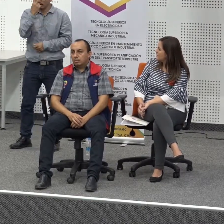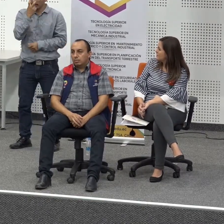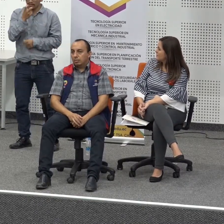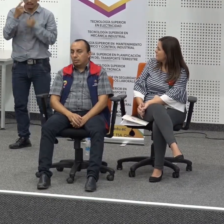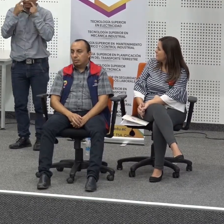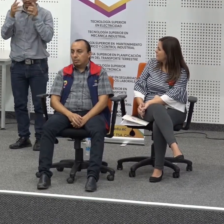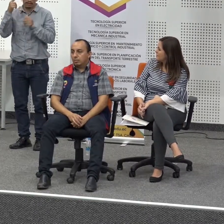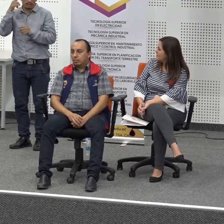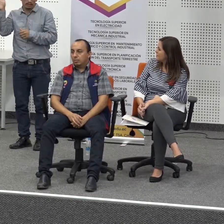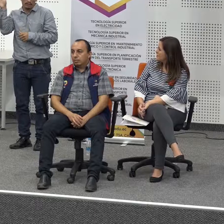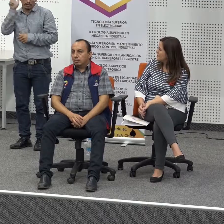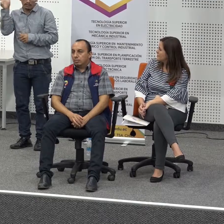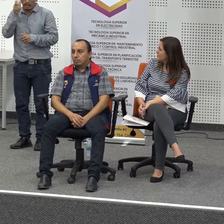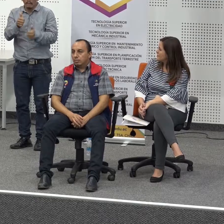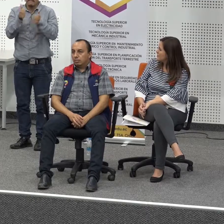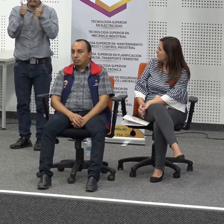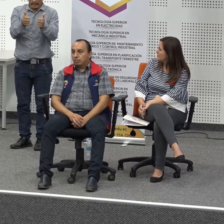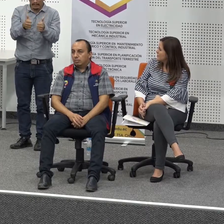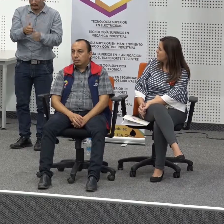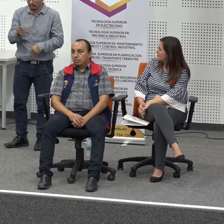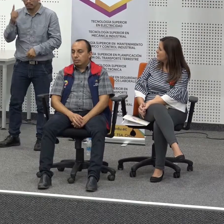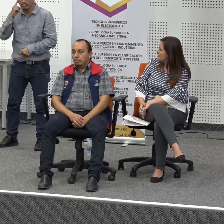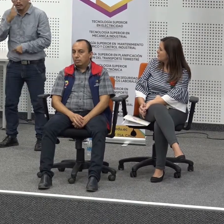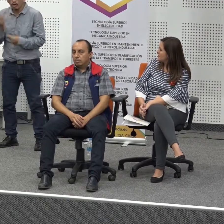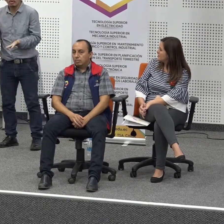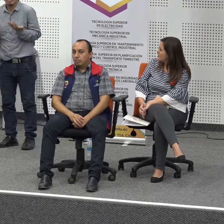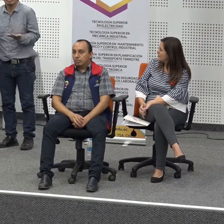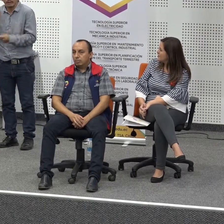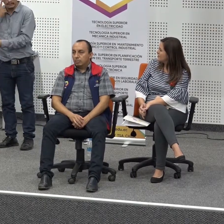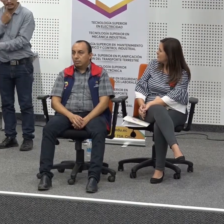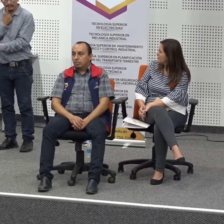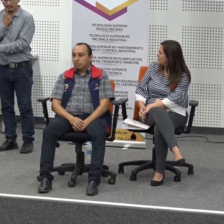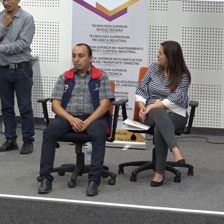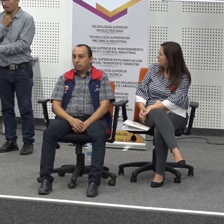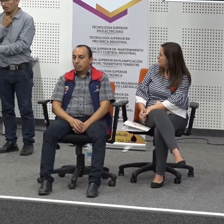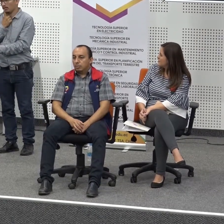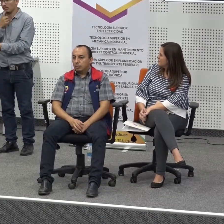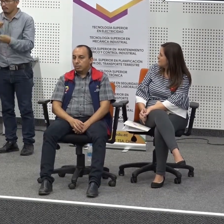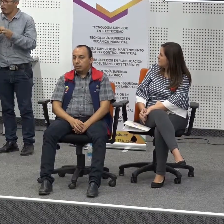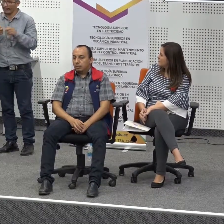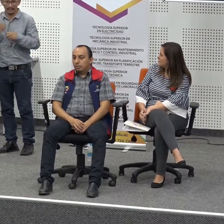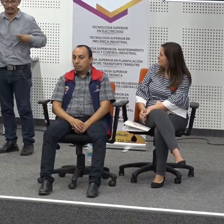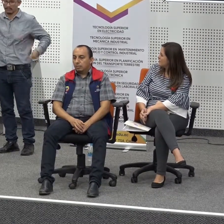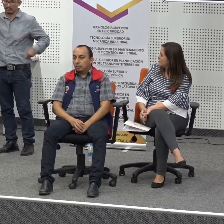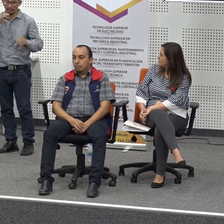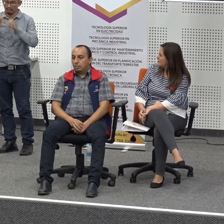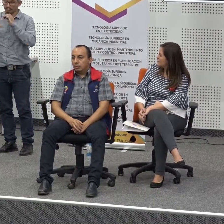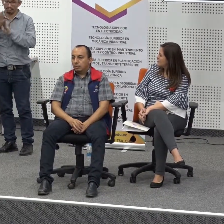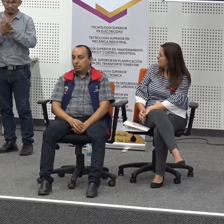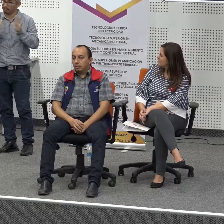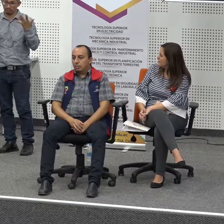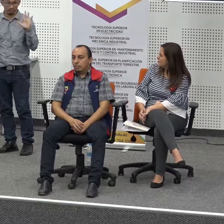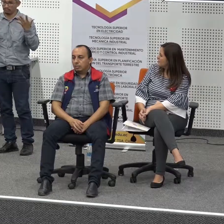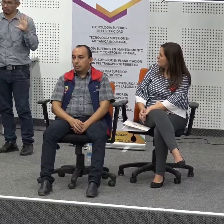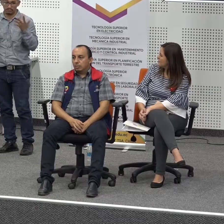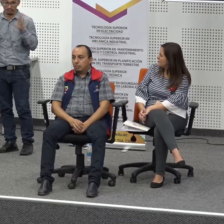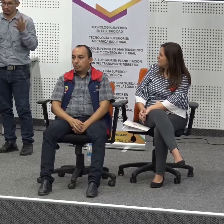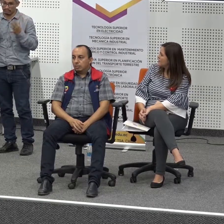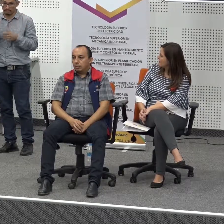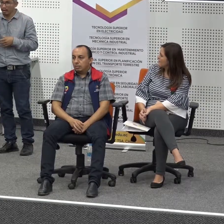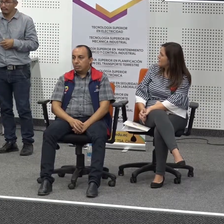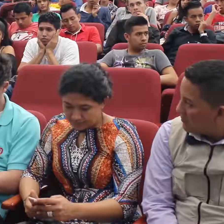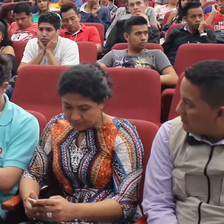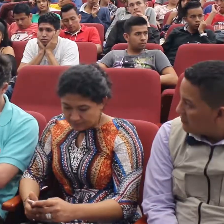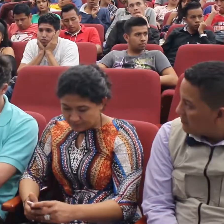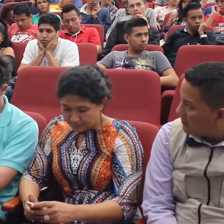ciertos temas que necesitamos el tema de las personas con discapacidad visual las personas con discapacidad auditiva no es solamente este tema ahora de la